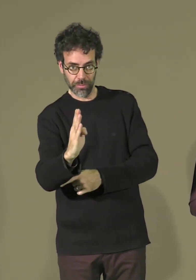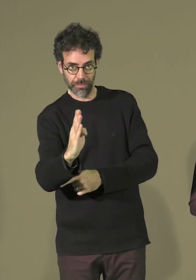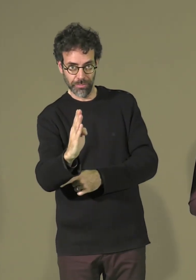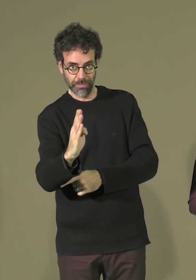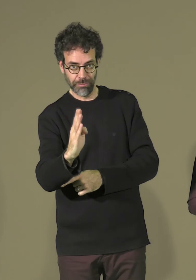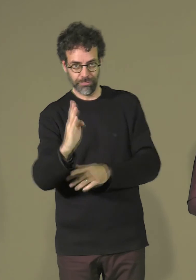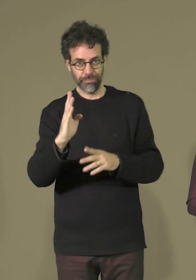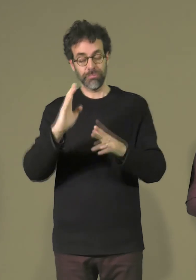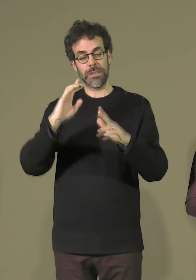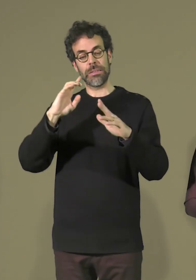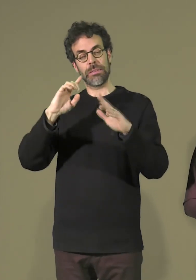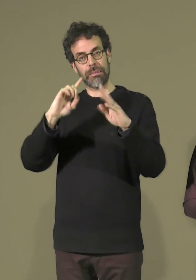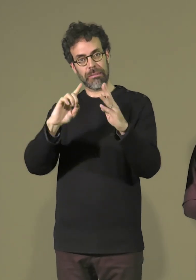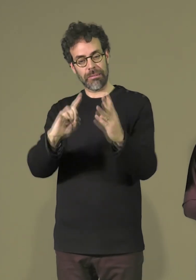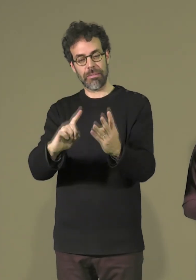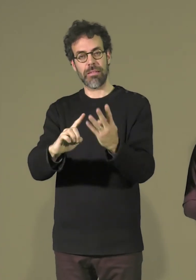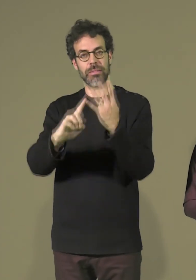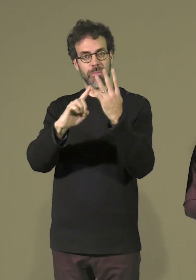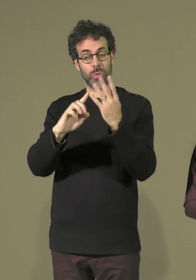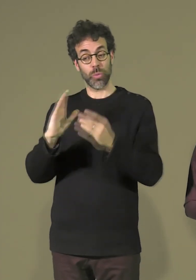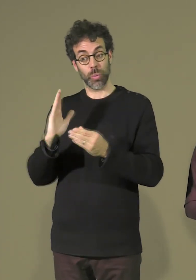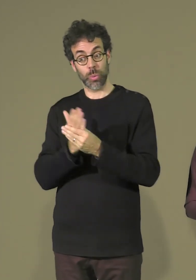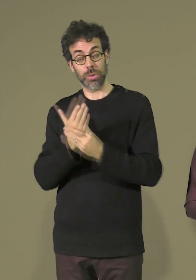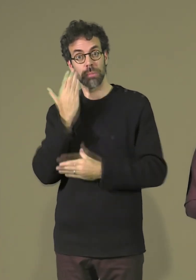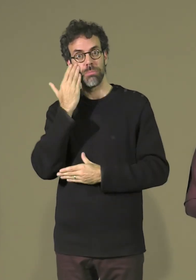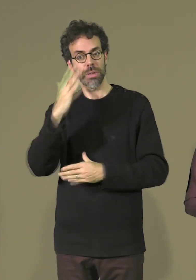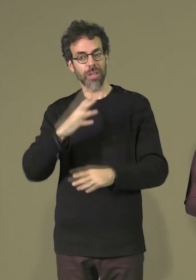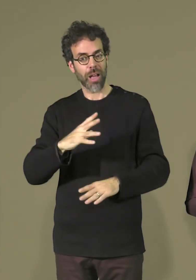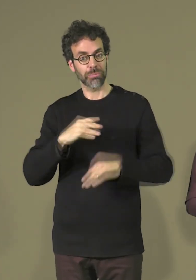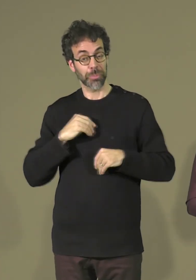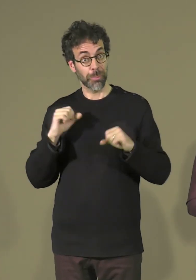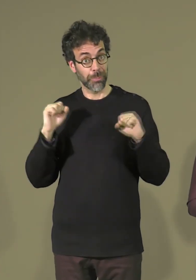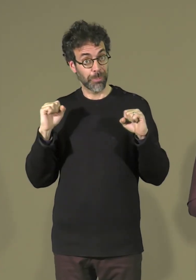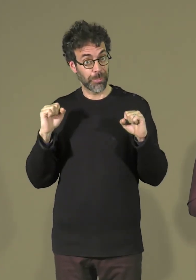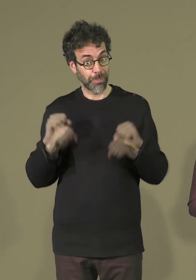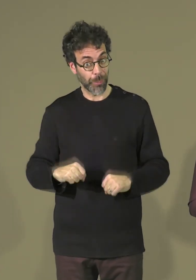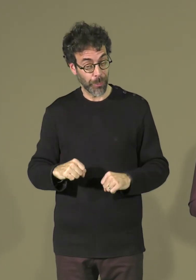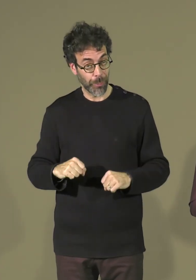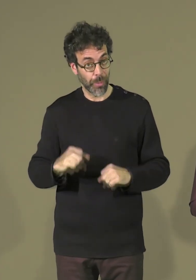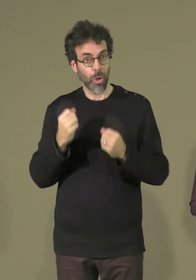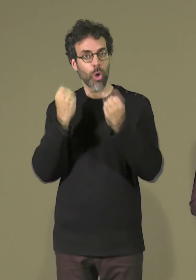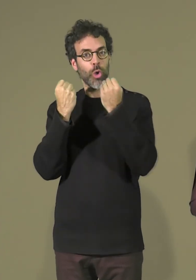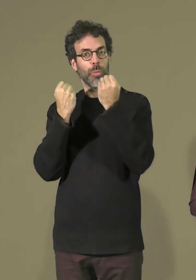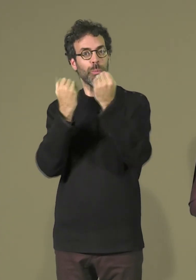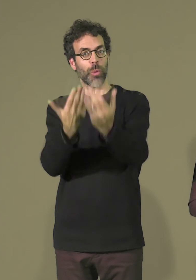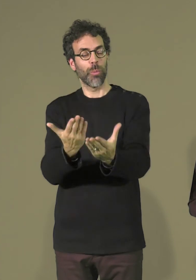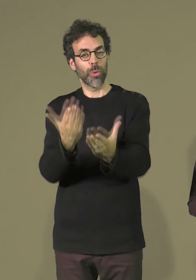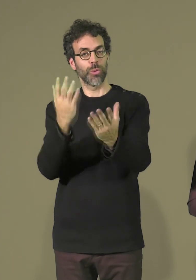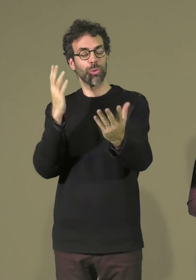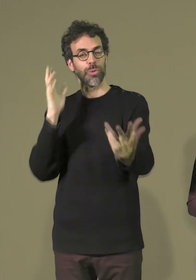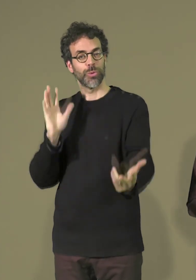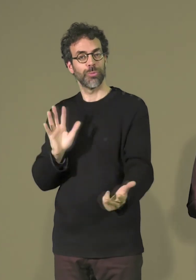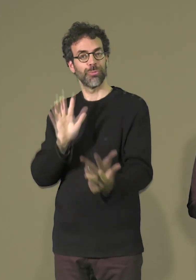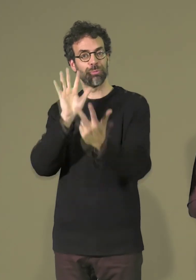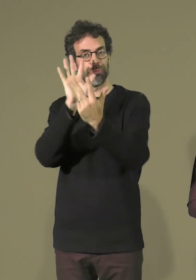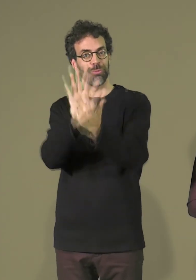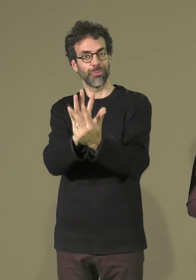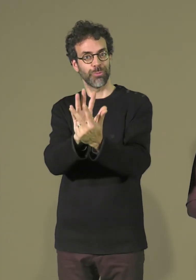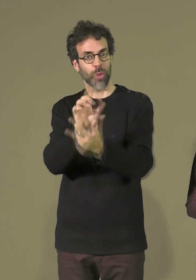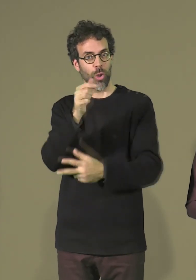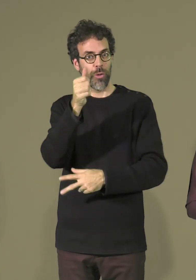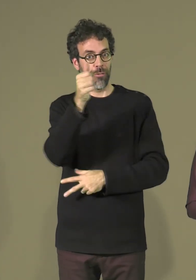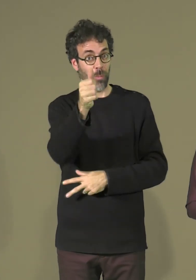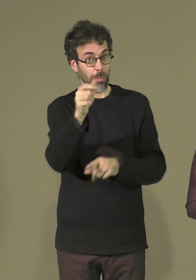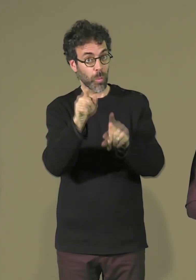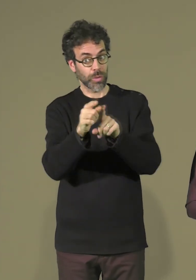Quatrièmement, dans le cas où son dossier serait admissible, nous vous proposerons une rencontre avec vous et votre